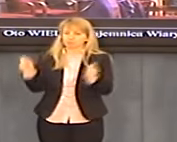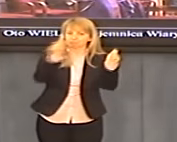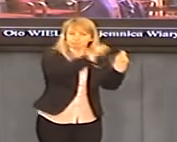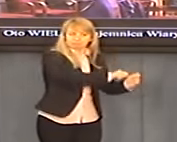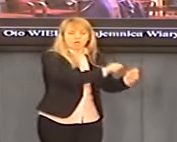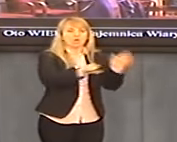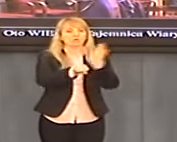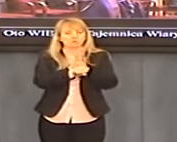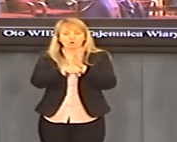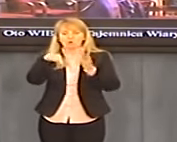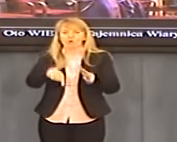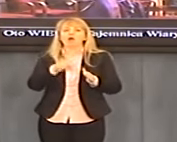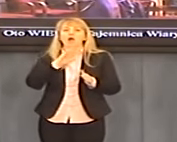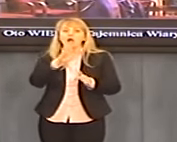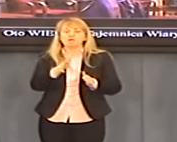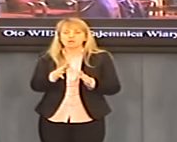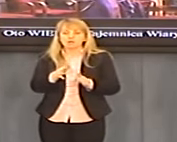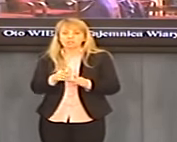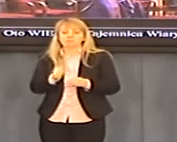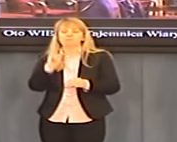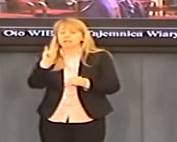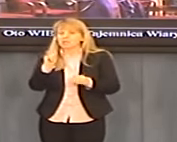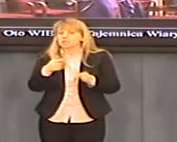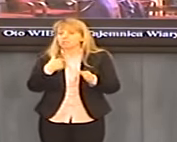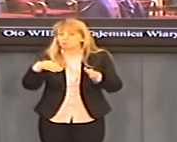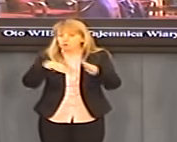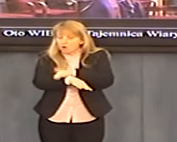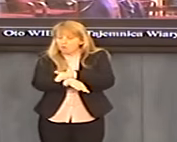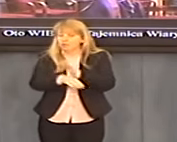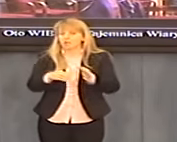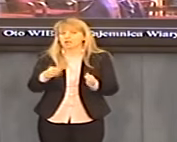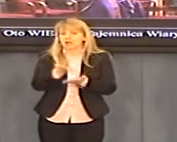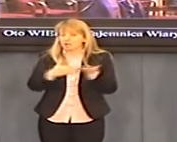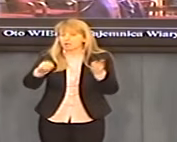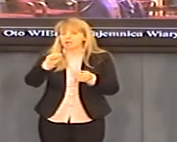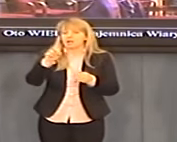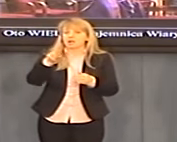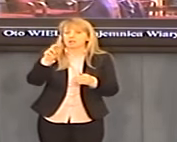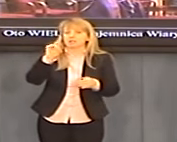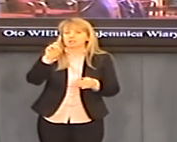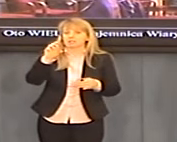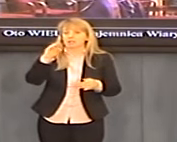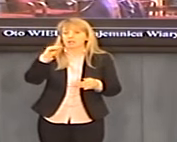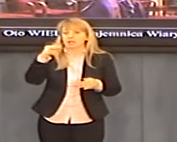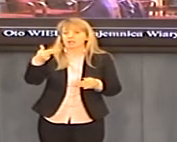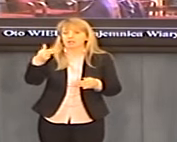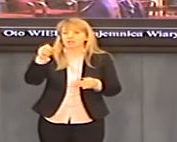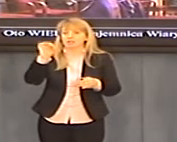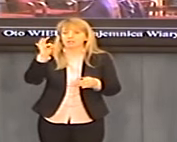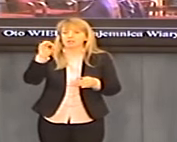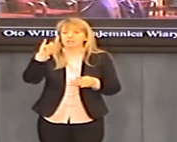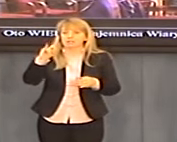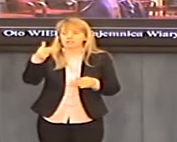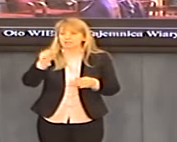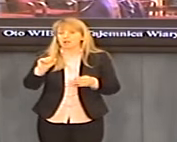do krajów Ameryki Południowej, czy do krajów arabskich, gdzie mogli sobie dostatnio żyć, otrzymywali nawet